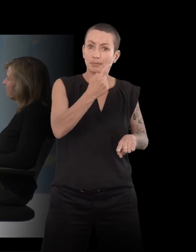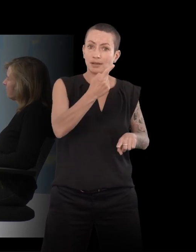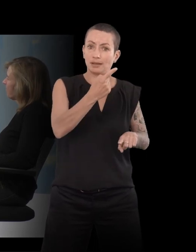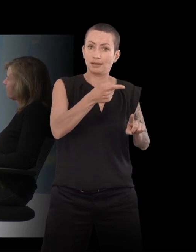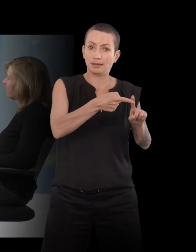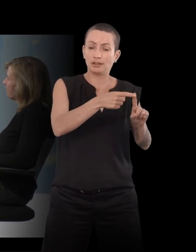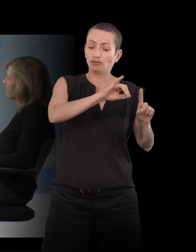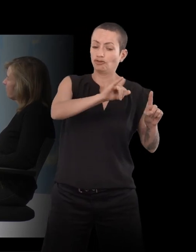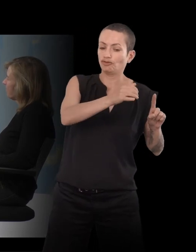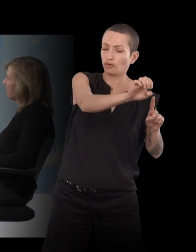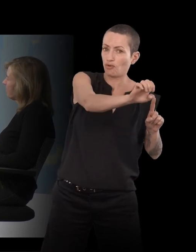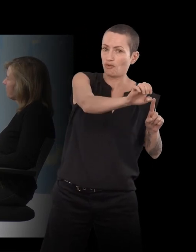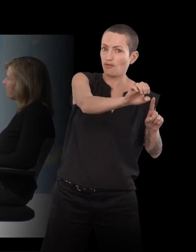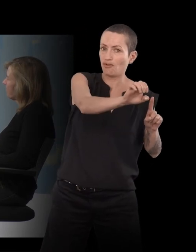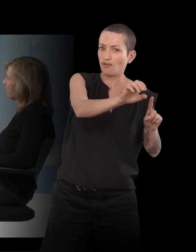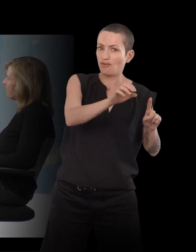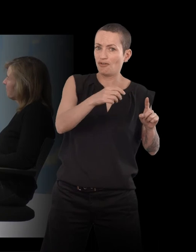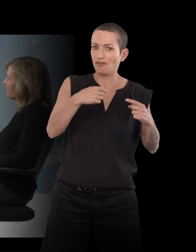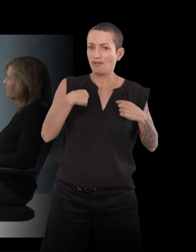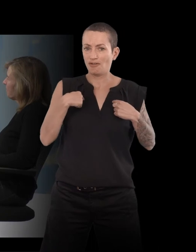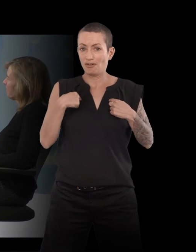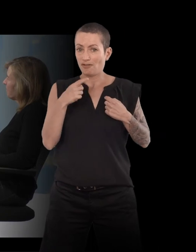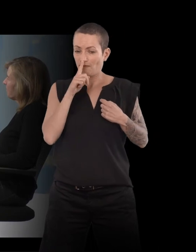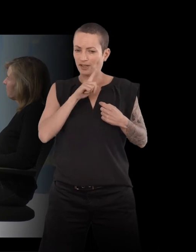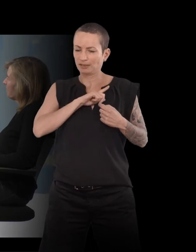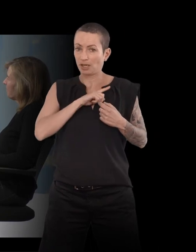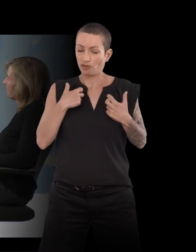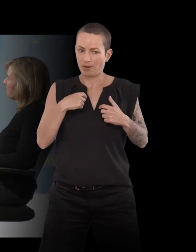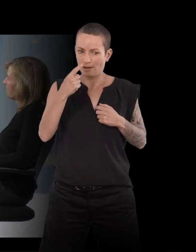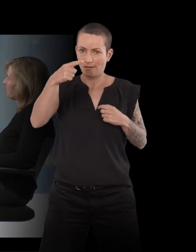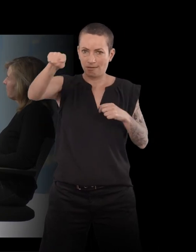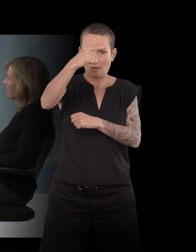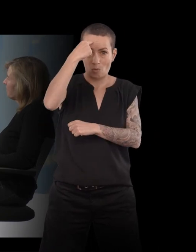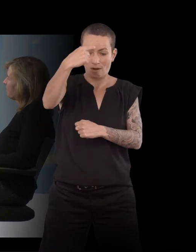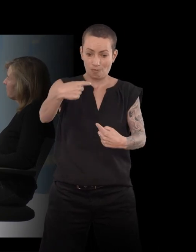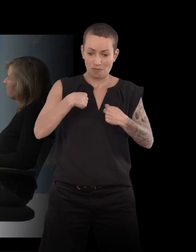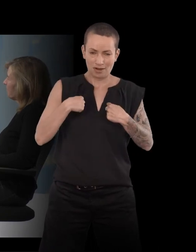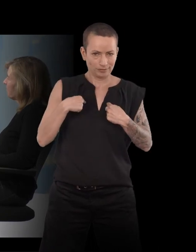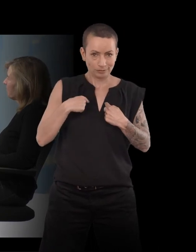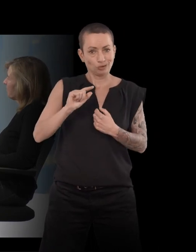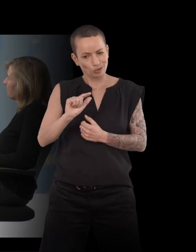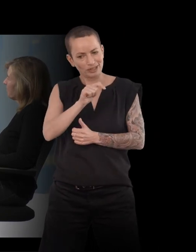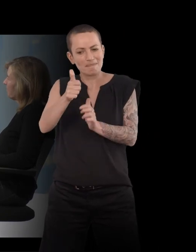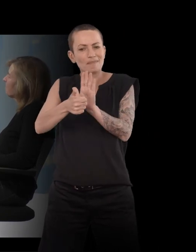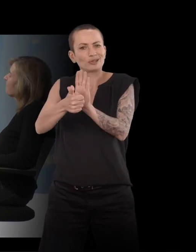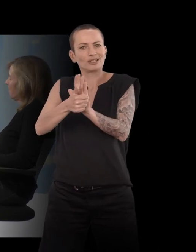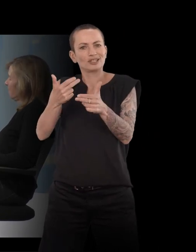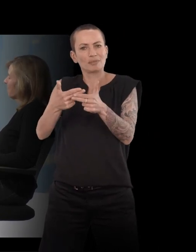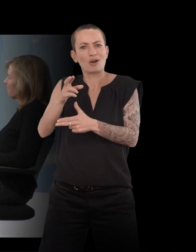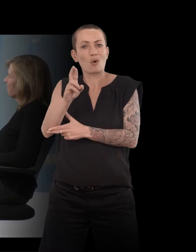», et pour Poc, on croit que c'est moi, je suis vraiment... Il y a un personnage secondaire qui s'appelle Robert, voilà,